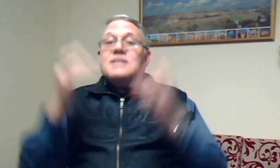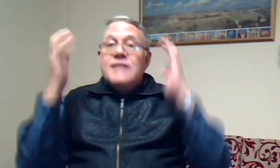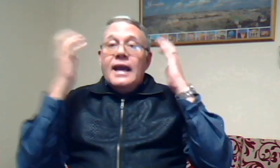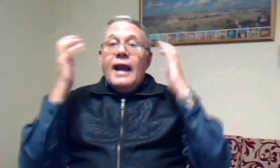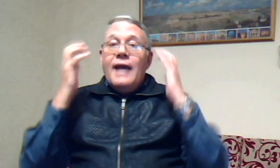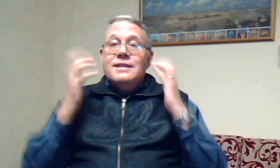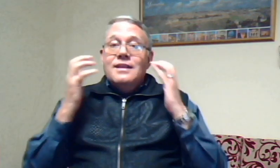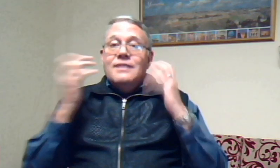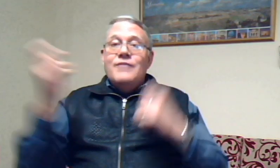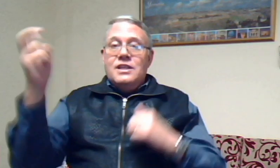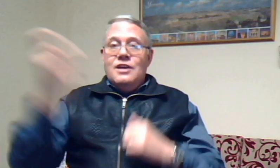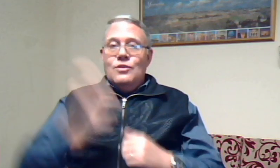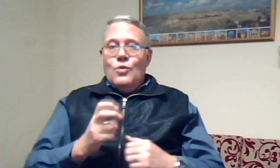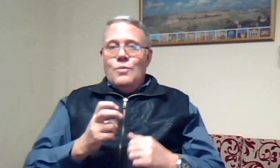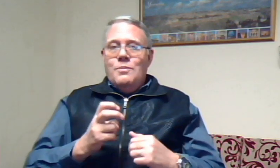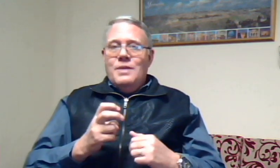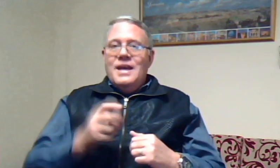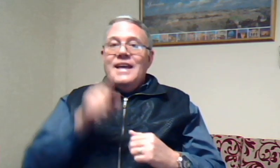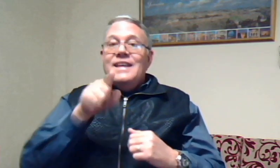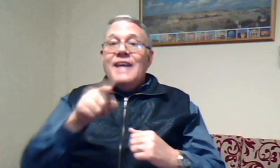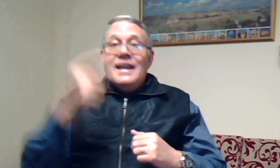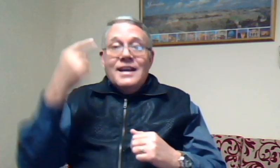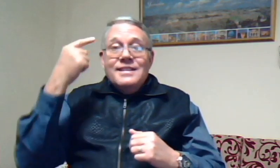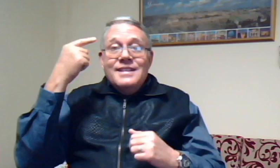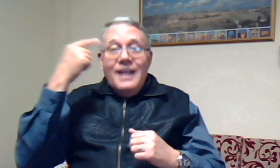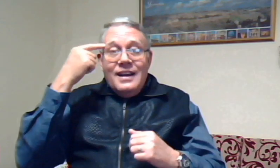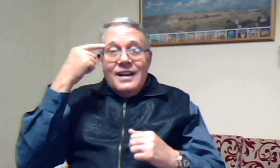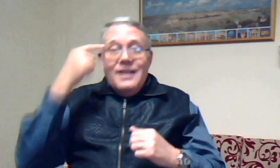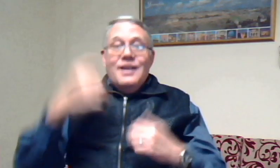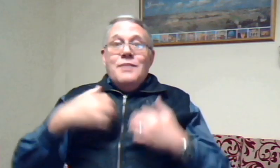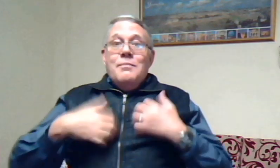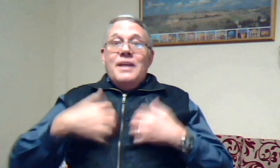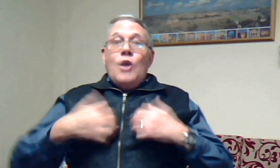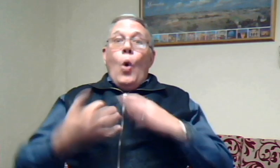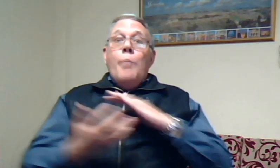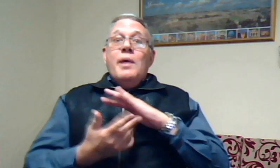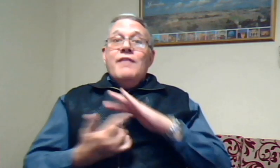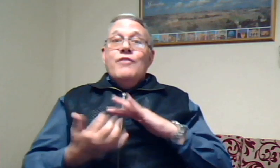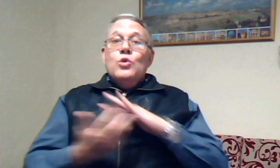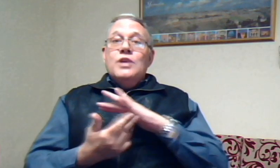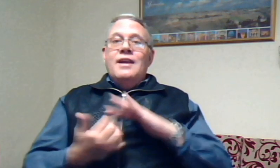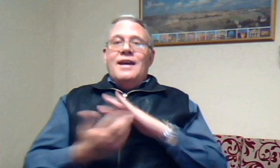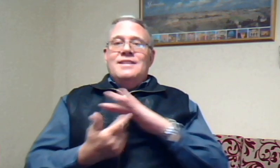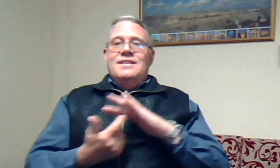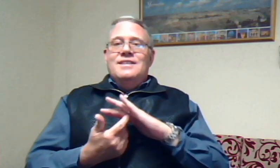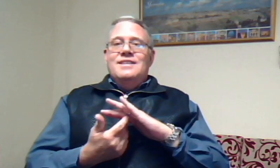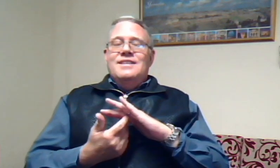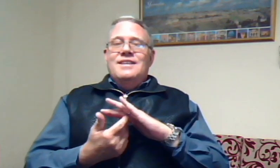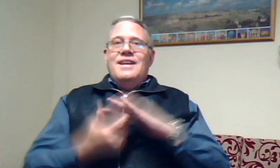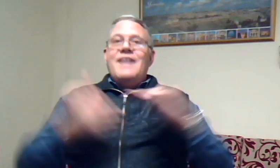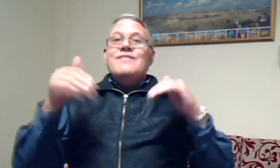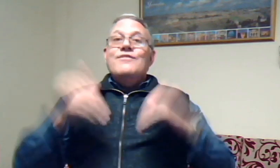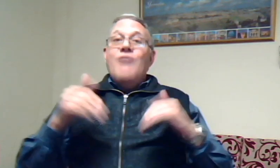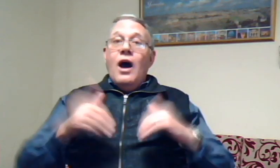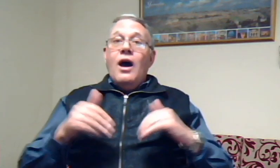die rechter wat gaan kom jy kan dink met opgewondenheid wacht